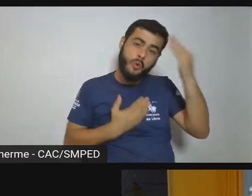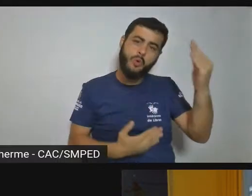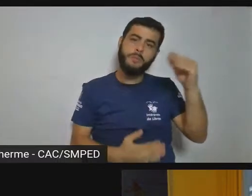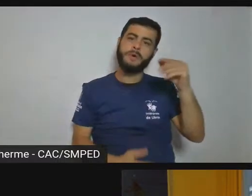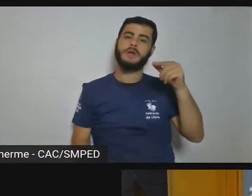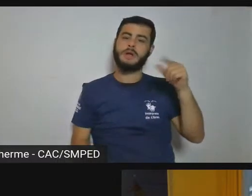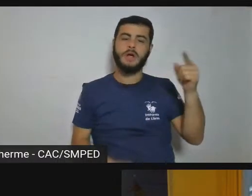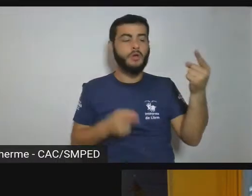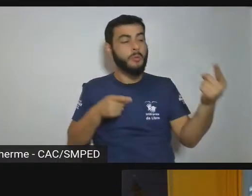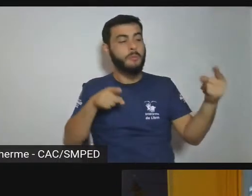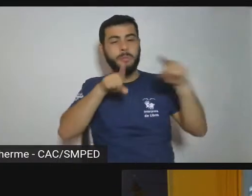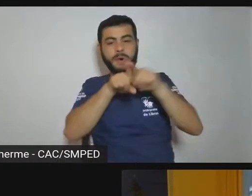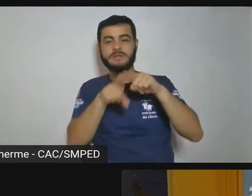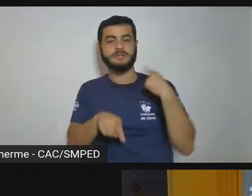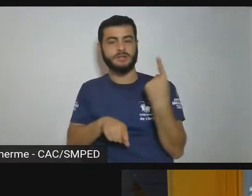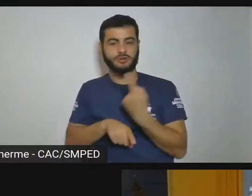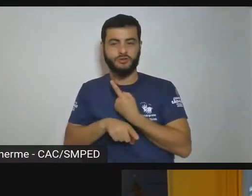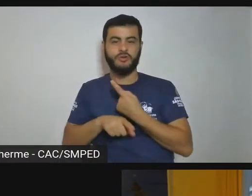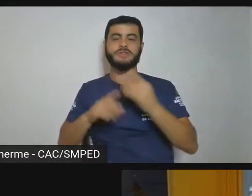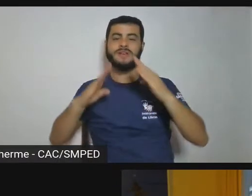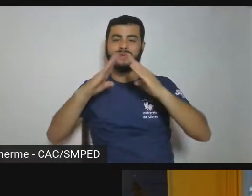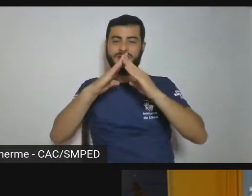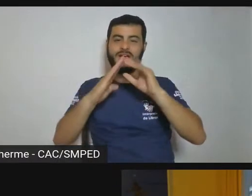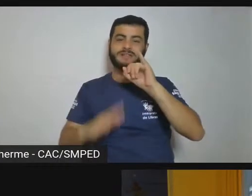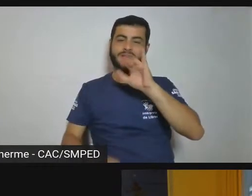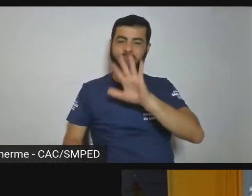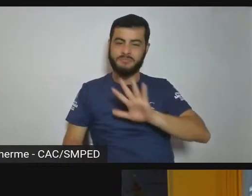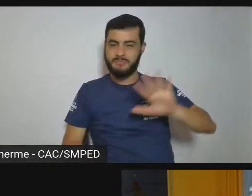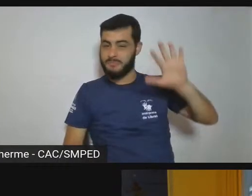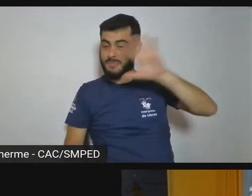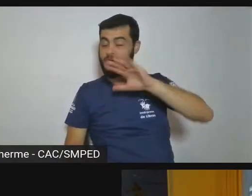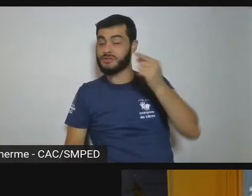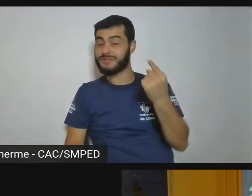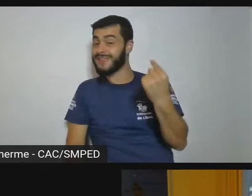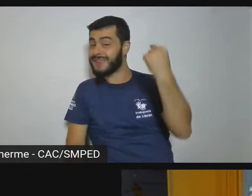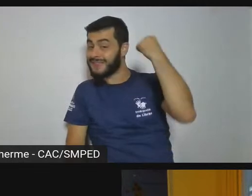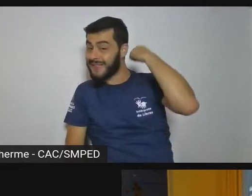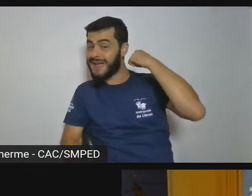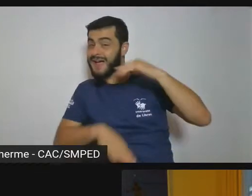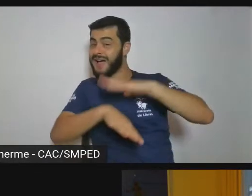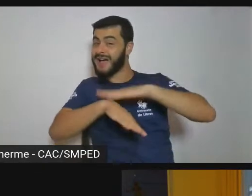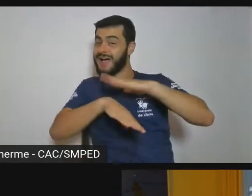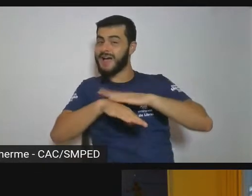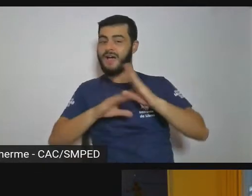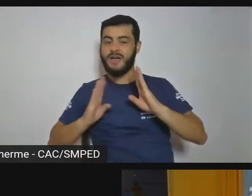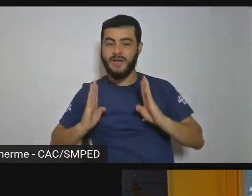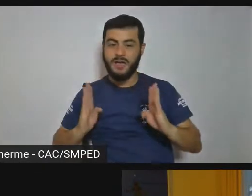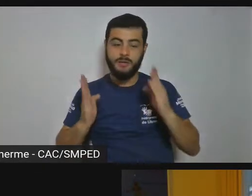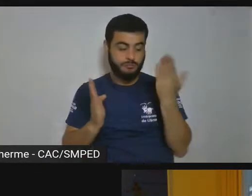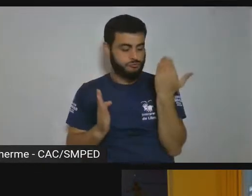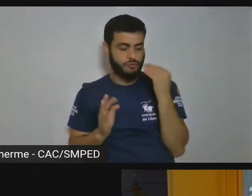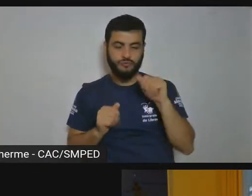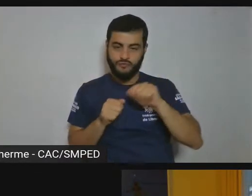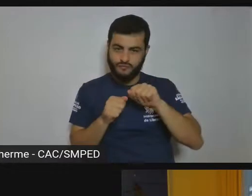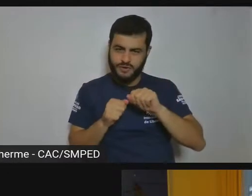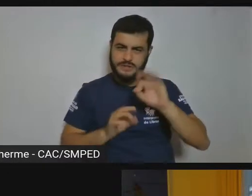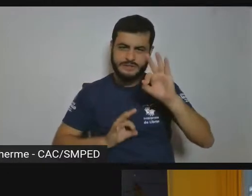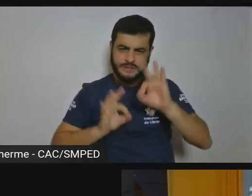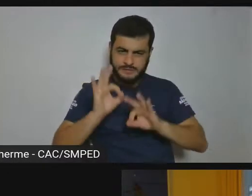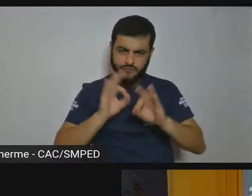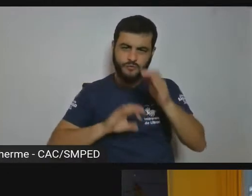Imagem na época do desenvolvimento do ensaio